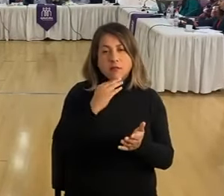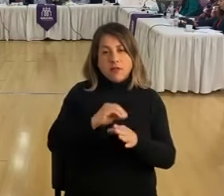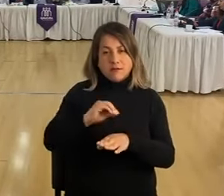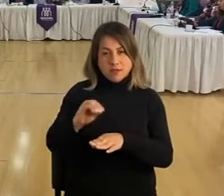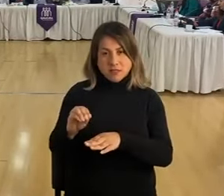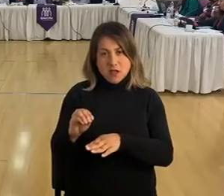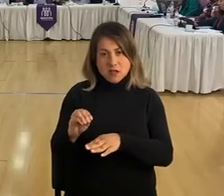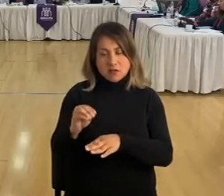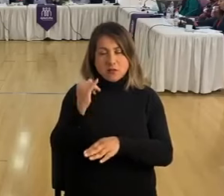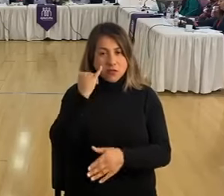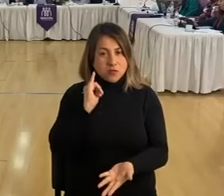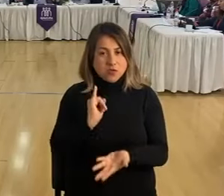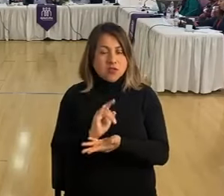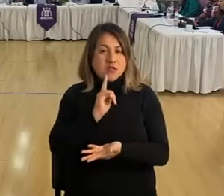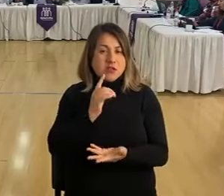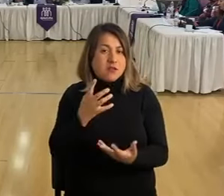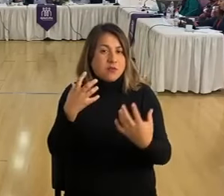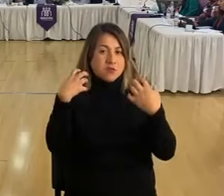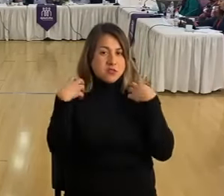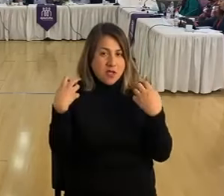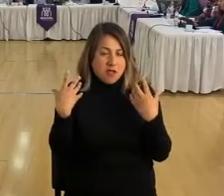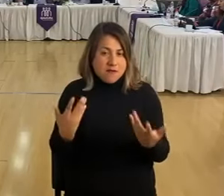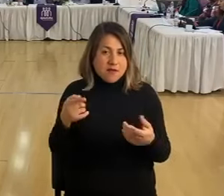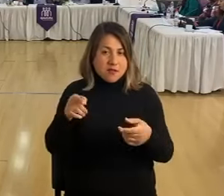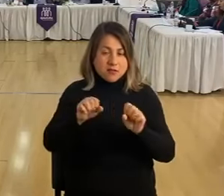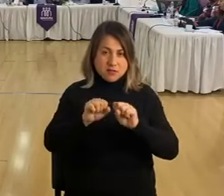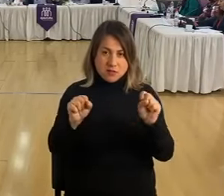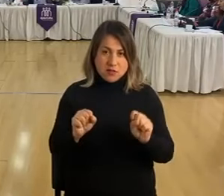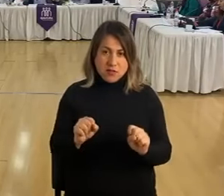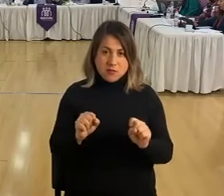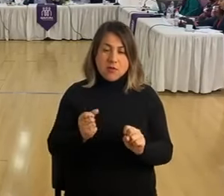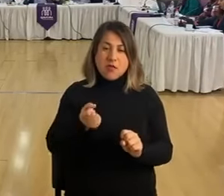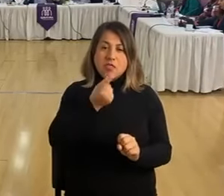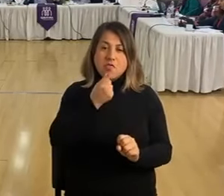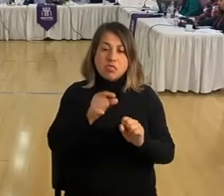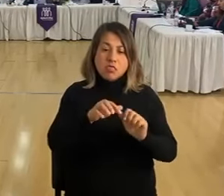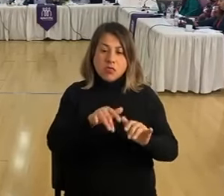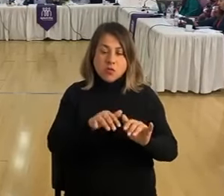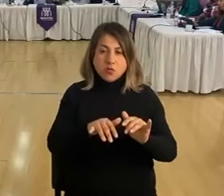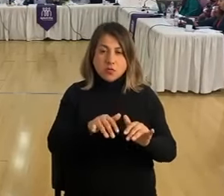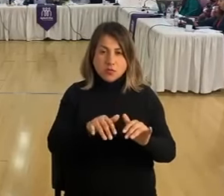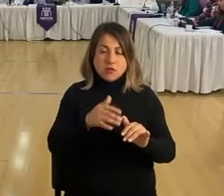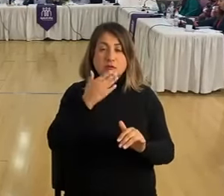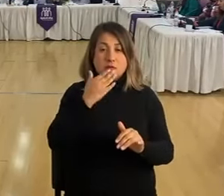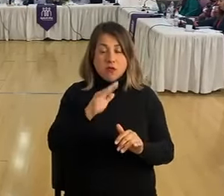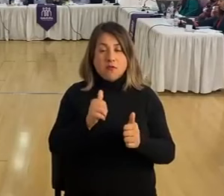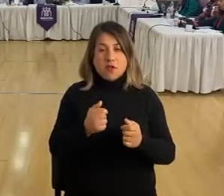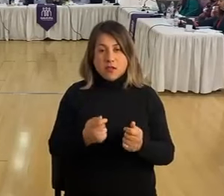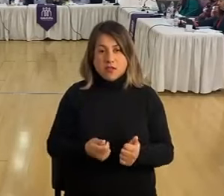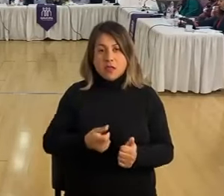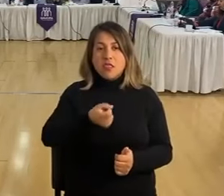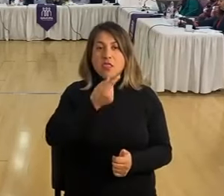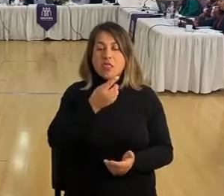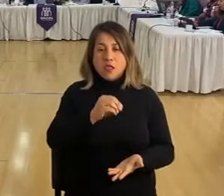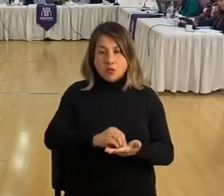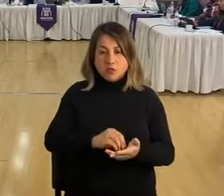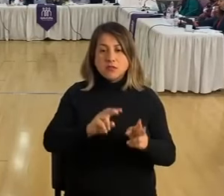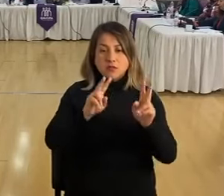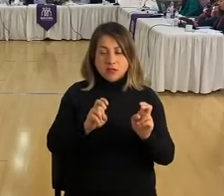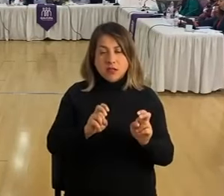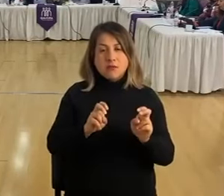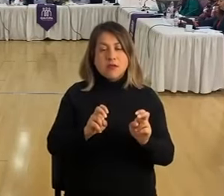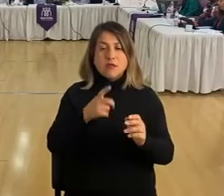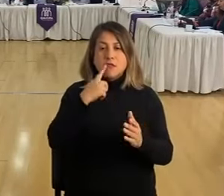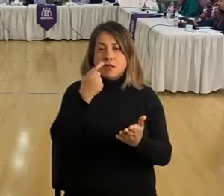las instituciones correspondientes para que este sistema de denuncias mejore sabemos que la denuncia también va a un tema de